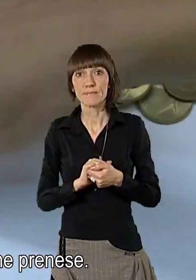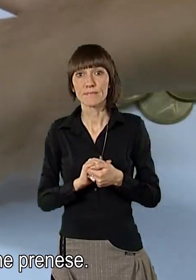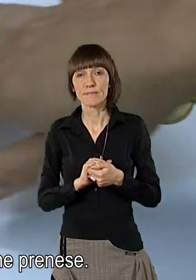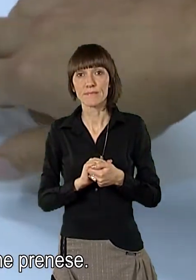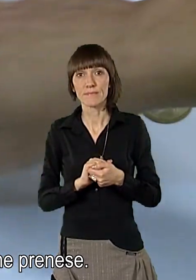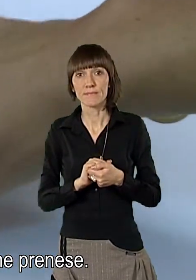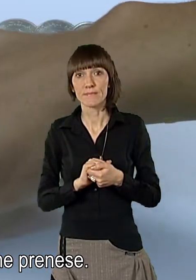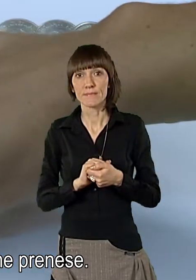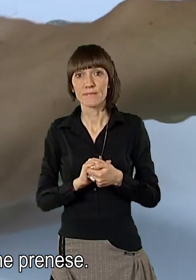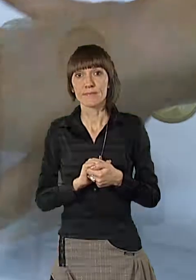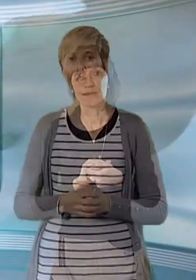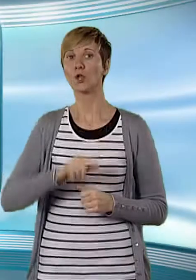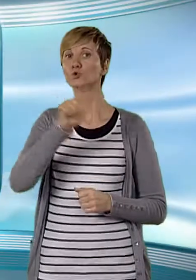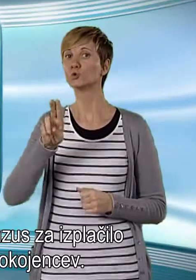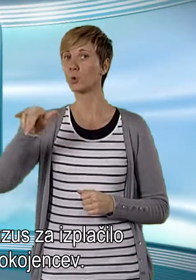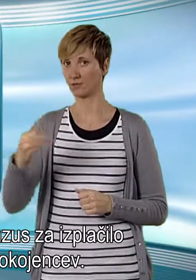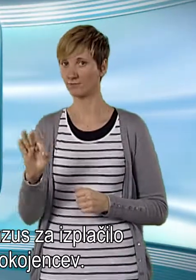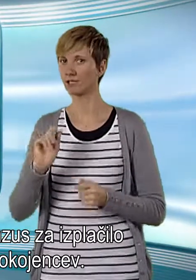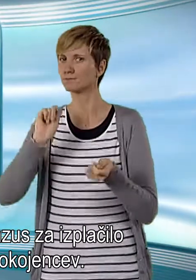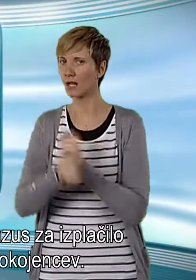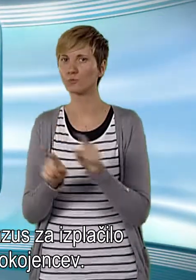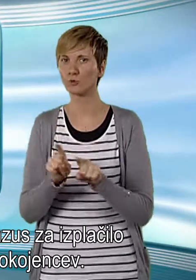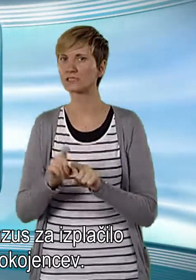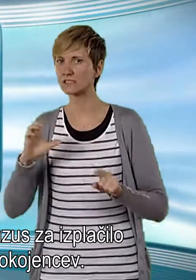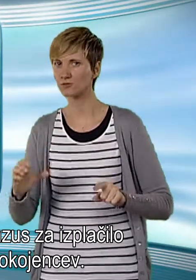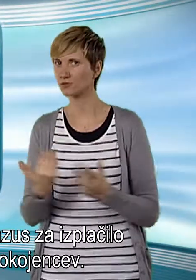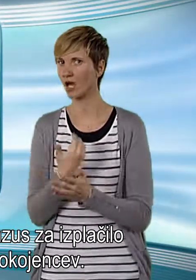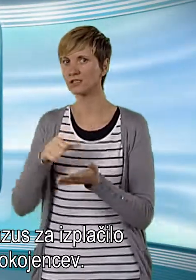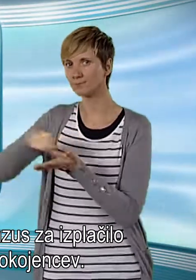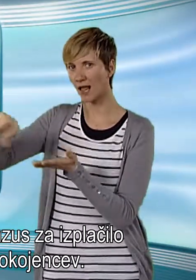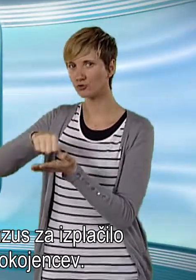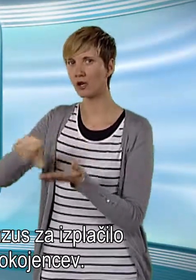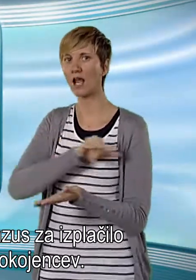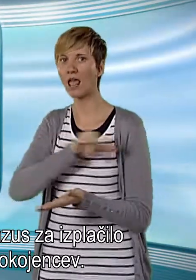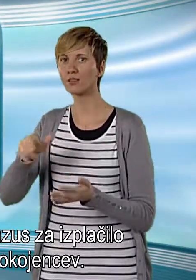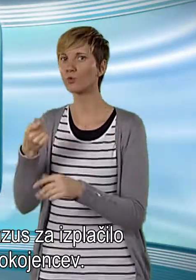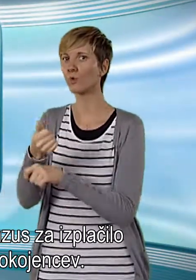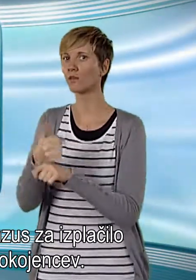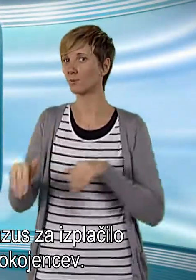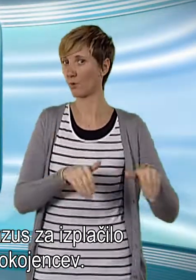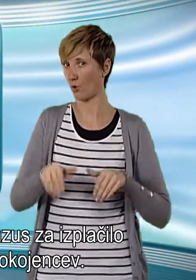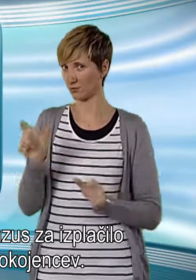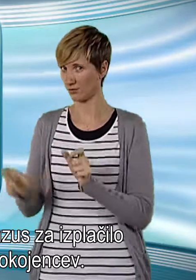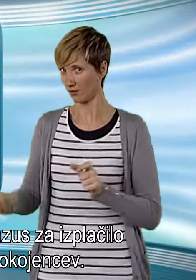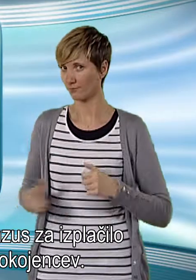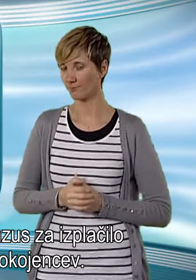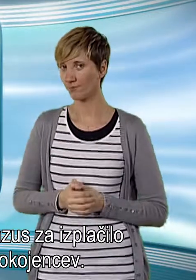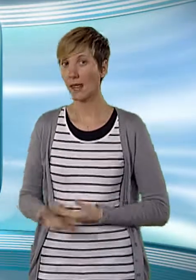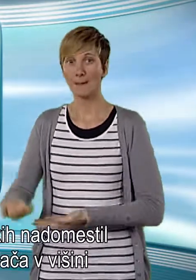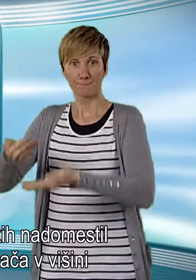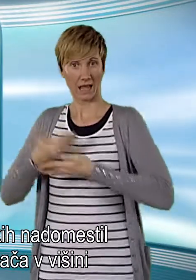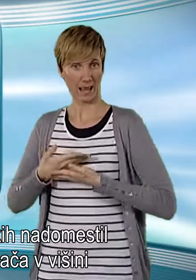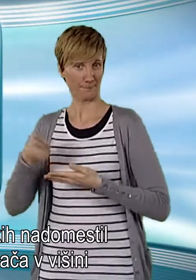proračun ne prenesa mu. Zujv spreminja tudi cenzus za izplačilo letnega dodatka upokojencev.